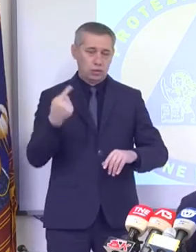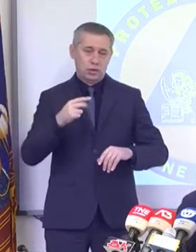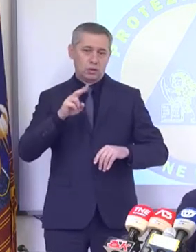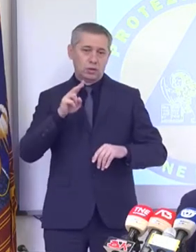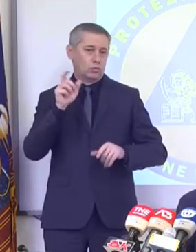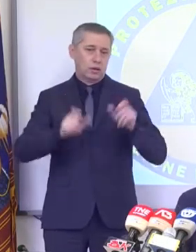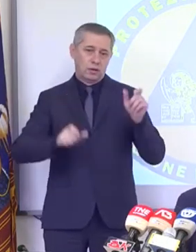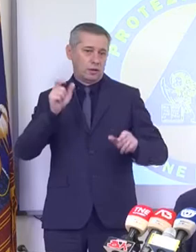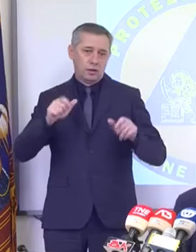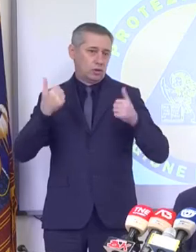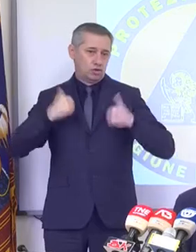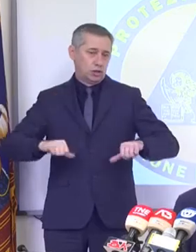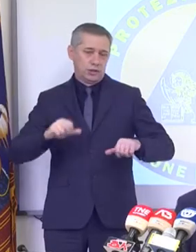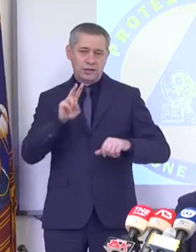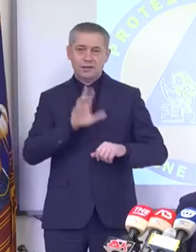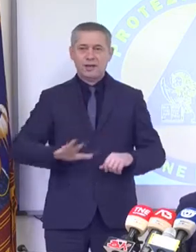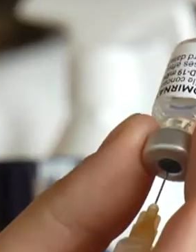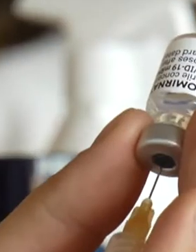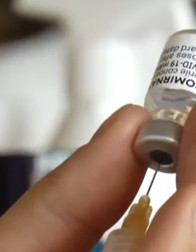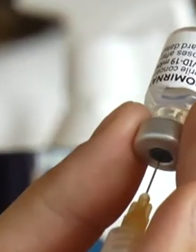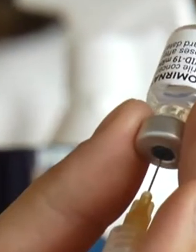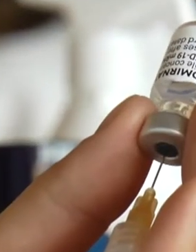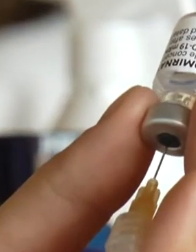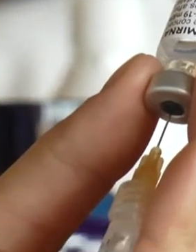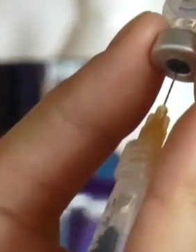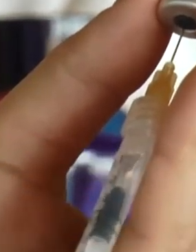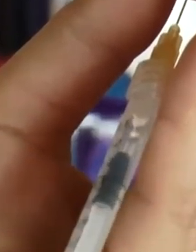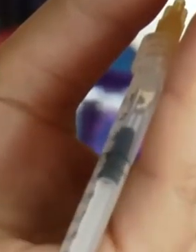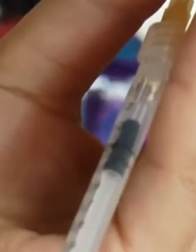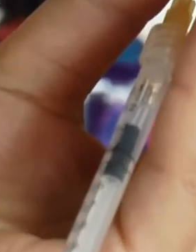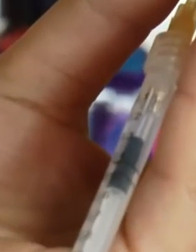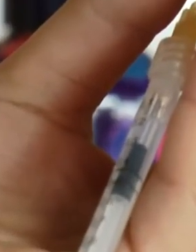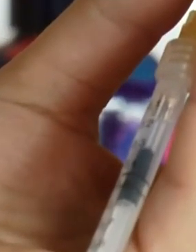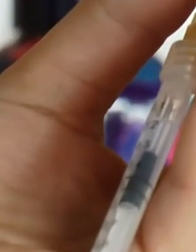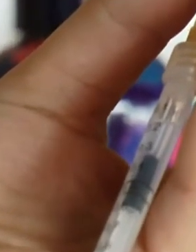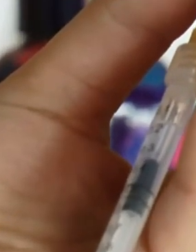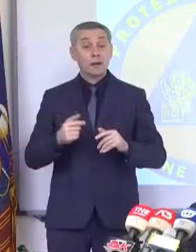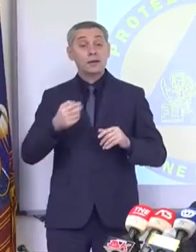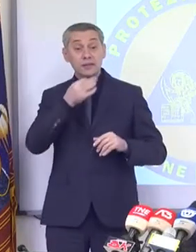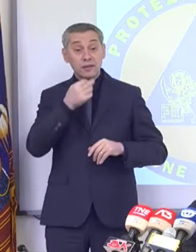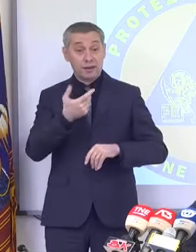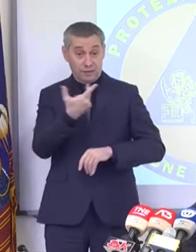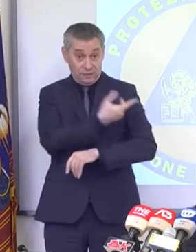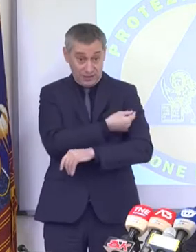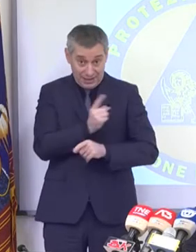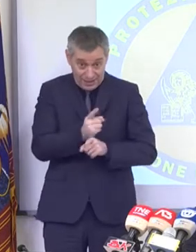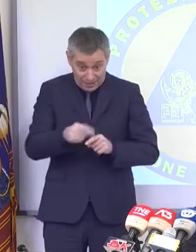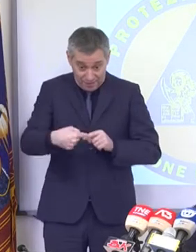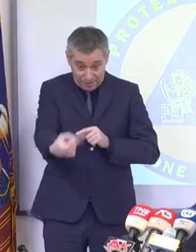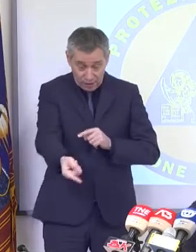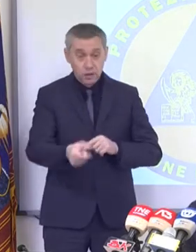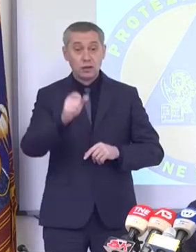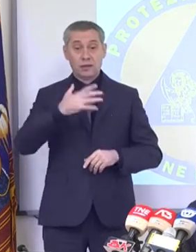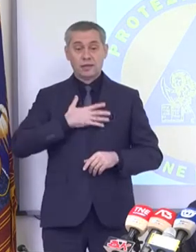categorie perché con questo si impone la parola fine. La dimensione della svolta sta nei numeri. Da vaccinare dai 12